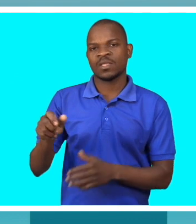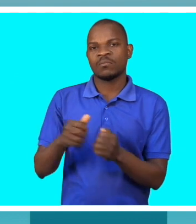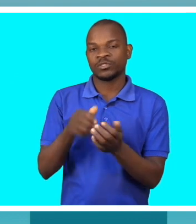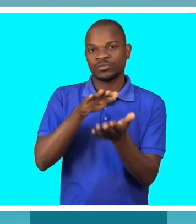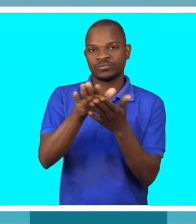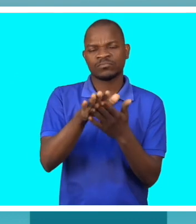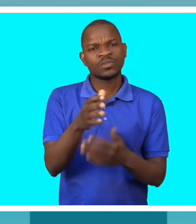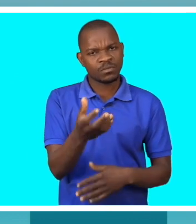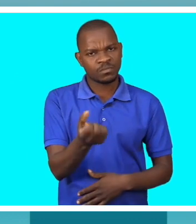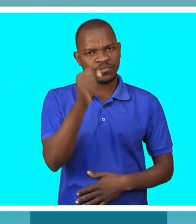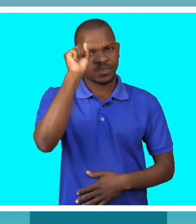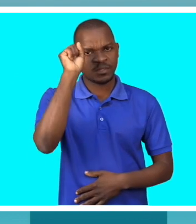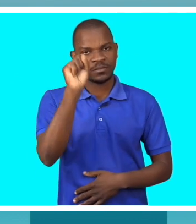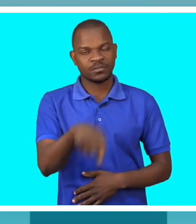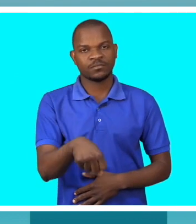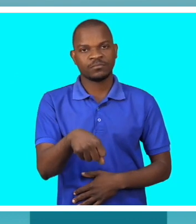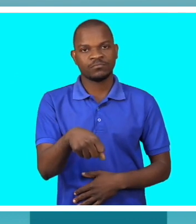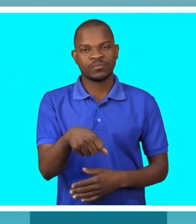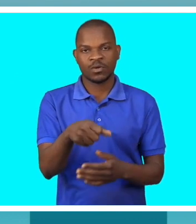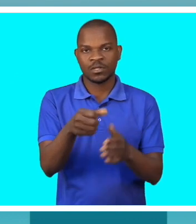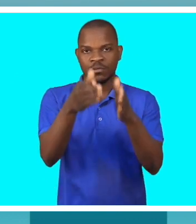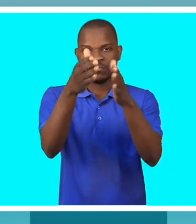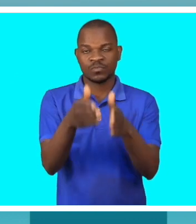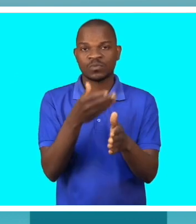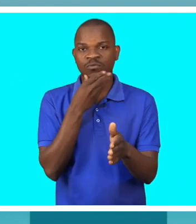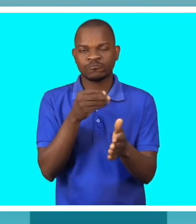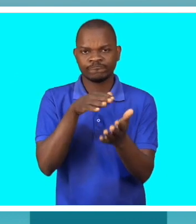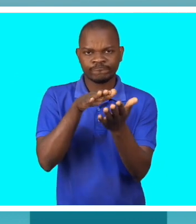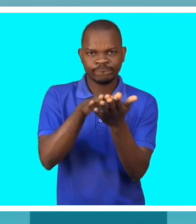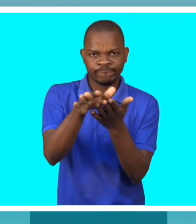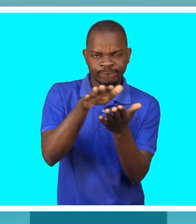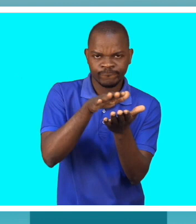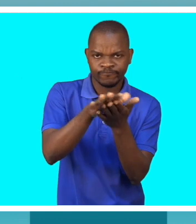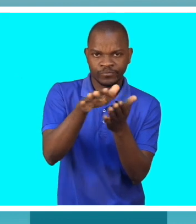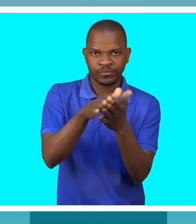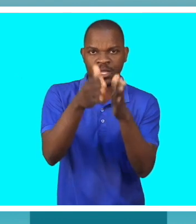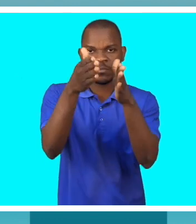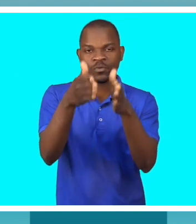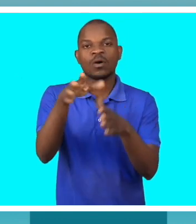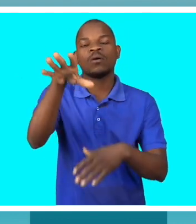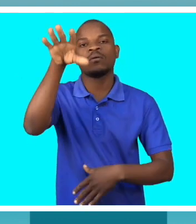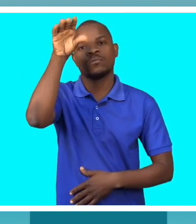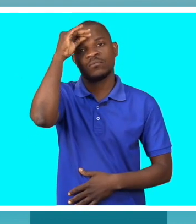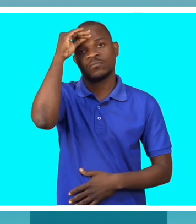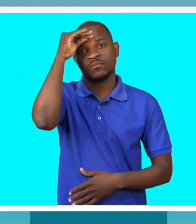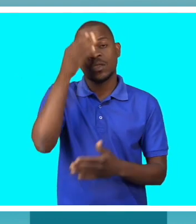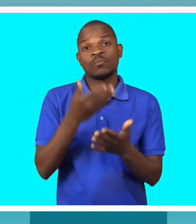trabalhar com este homem, fazê-lo primeiro perceber a patologia. Porque muitos entendimentos vêm porque as pessoas não